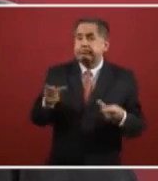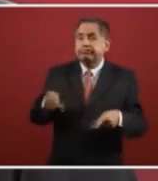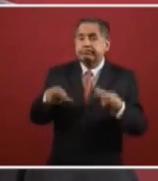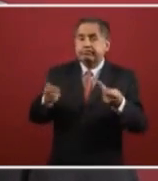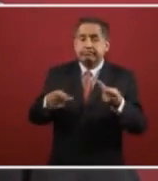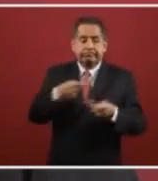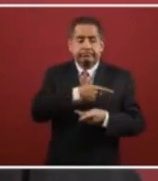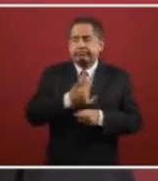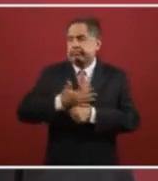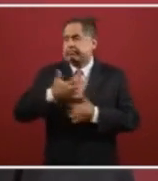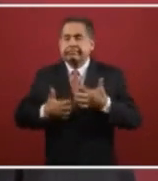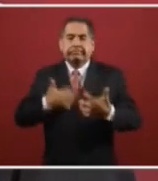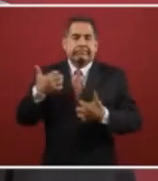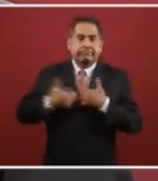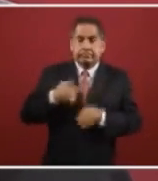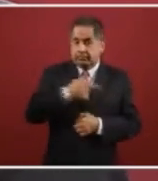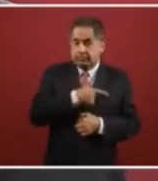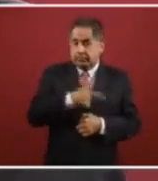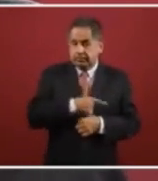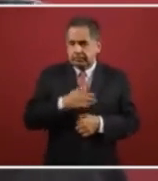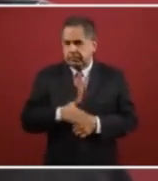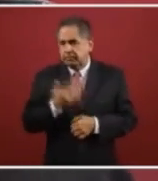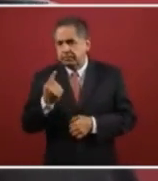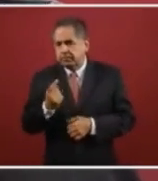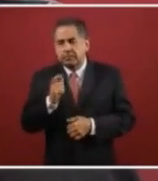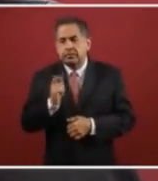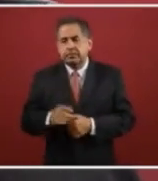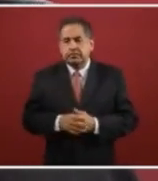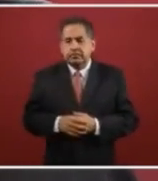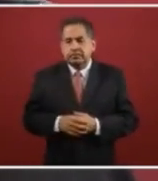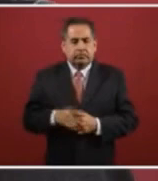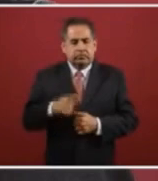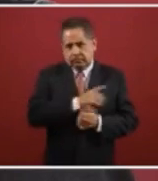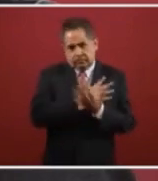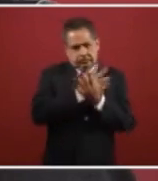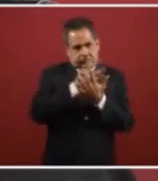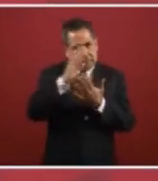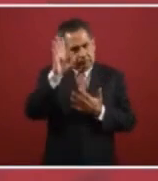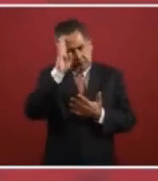porque eh se pasaban